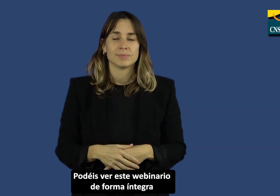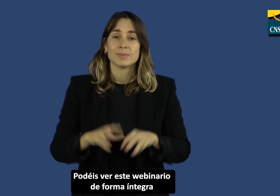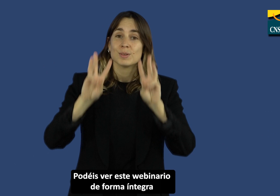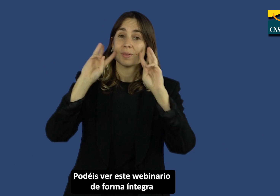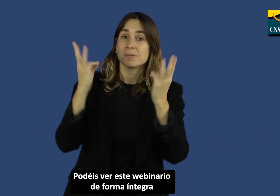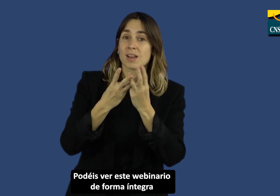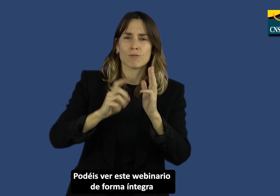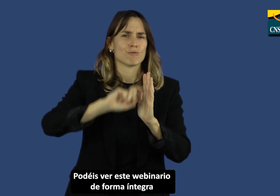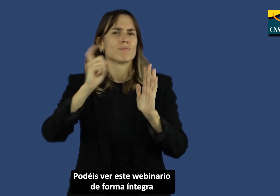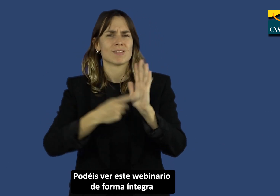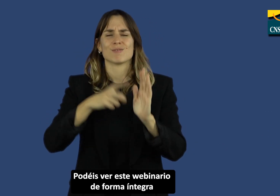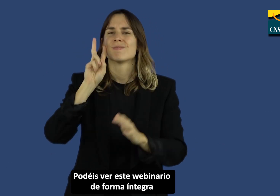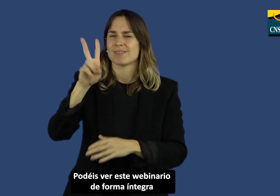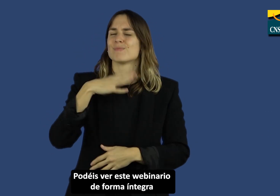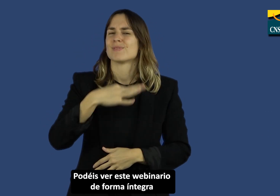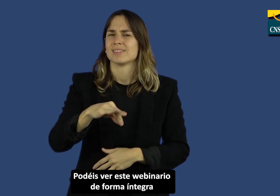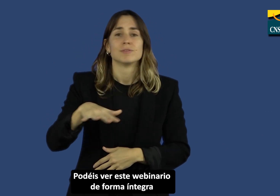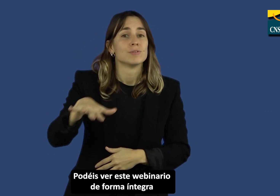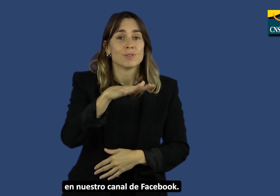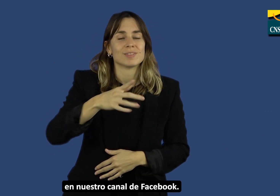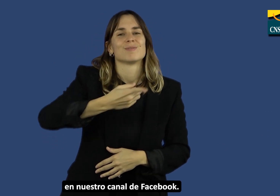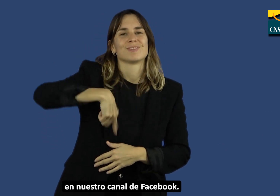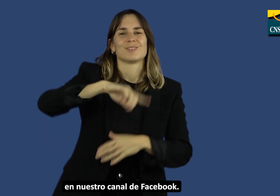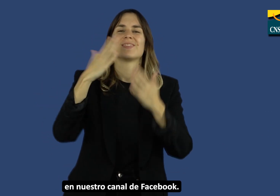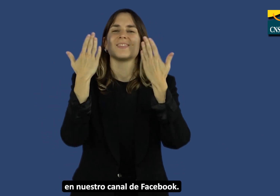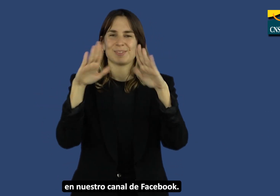Podéis ver este webinario de forma íntegra en nuestro canal de Facebook.